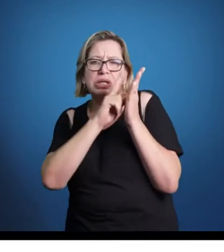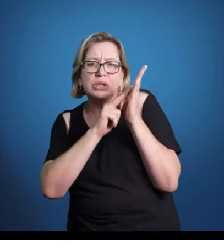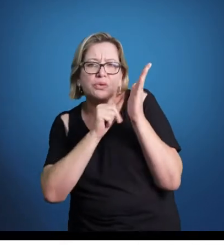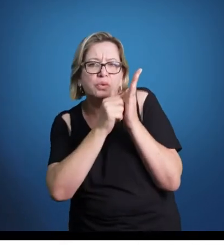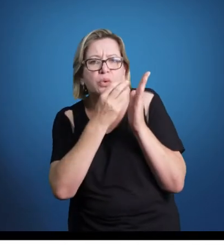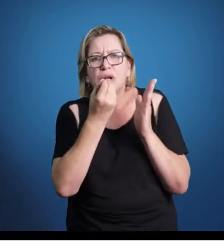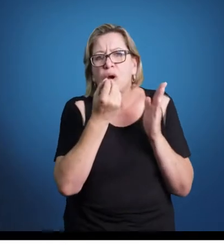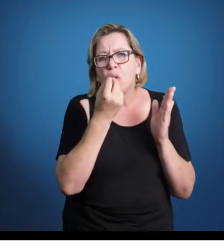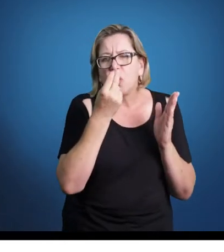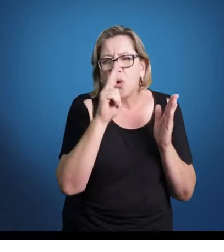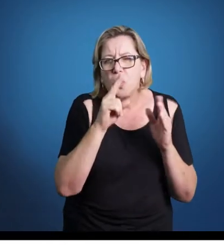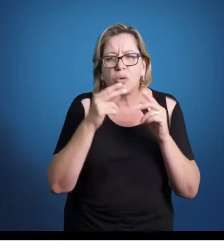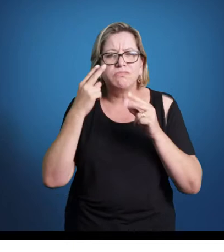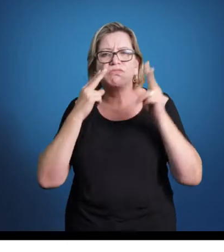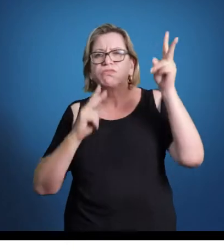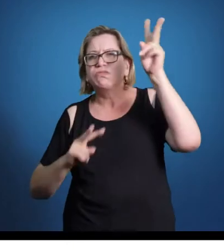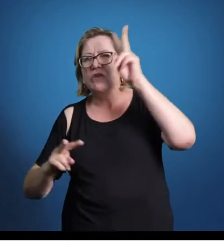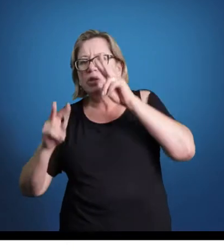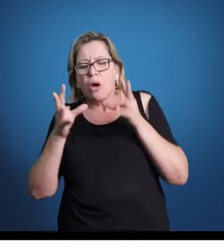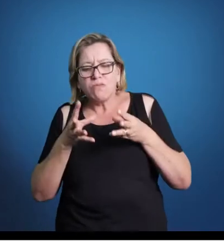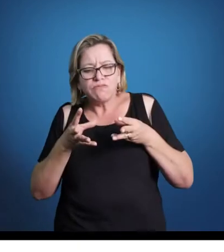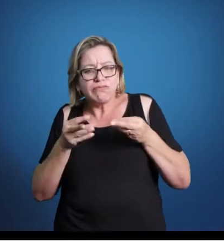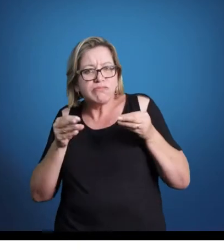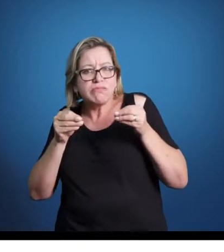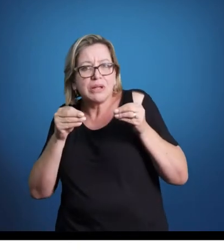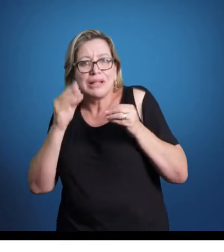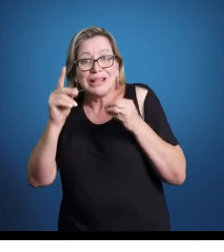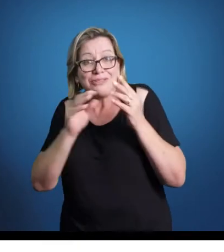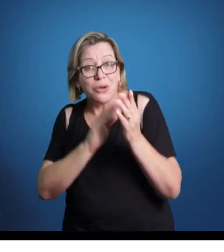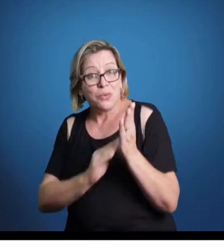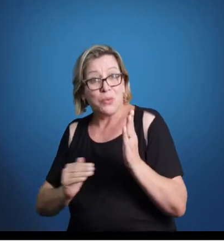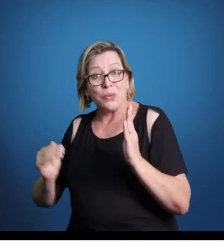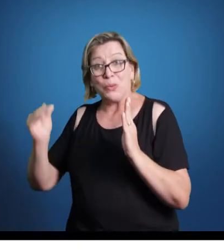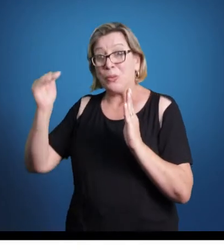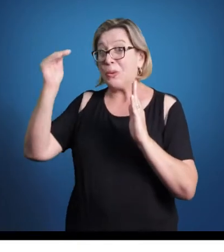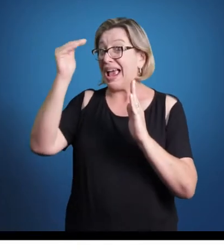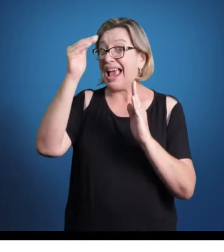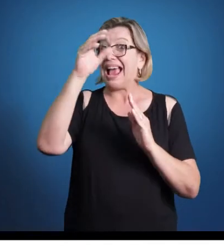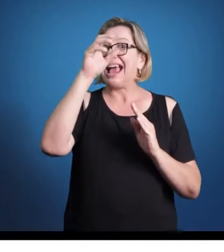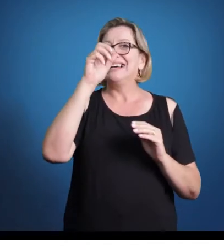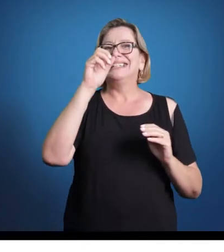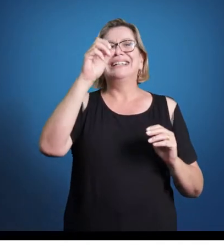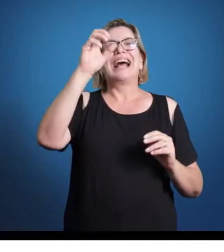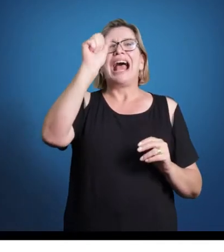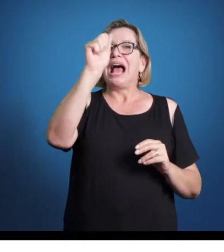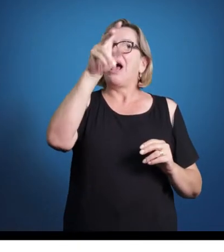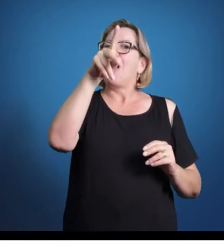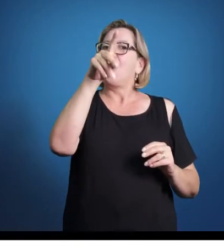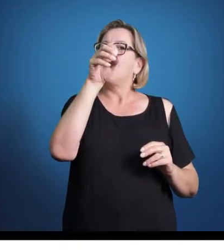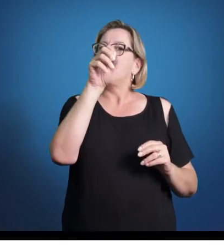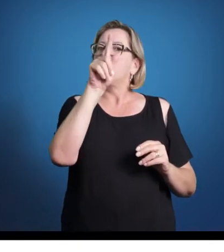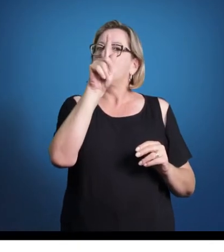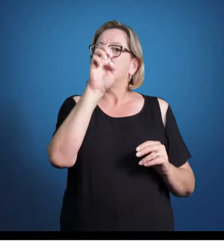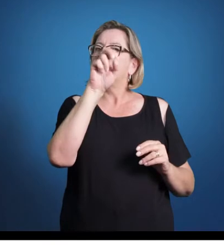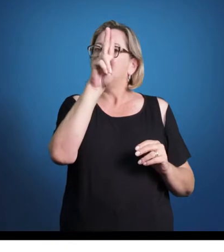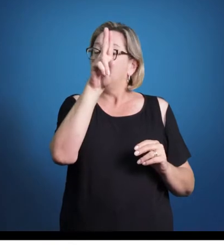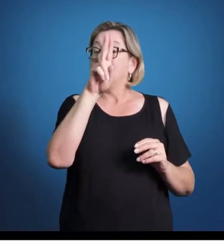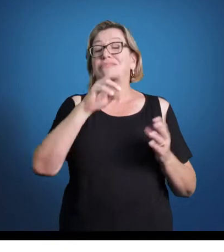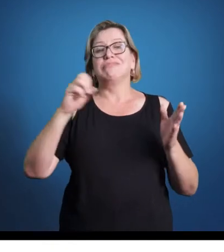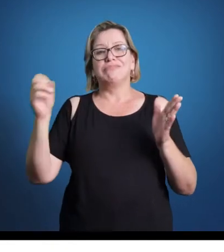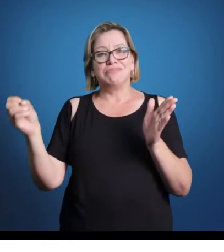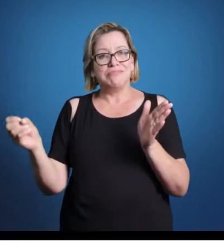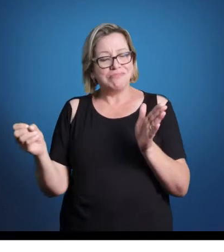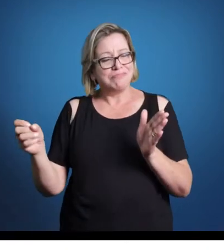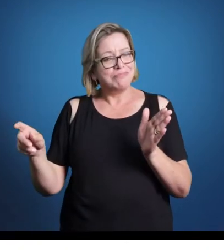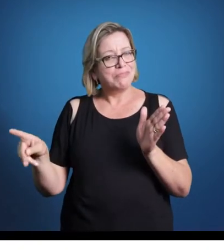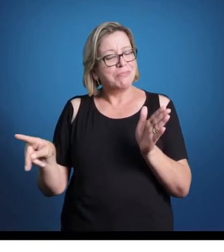as artes visuais, a escultura teve seu apogeu no renascimento. Assim, foram, podemos até afirmar que foi